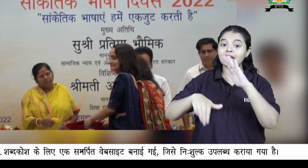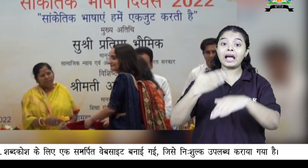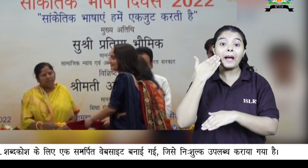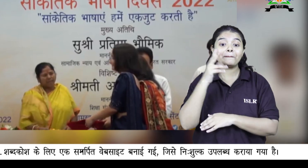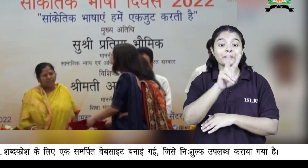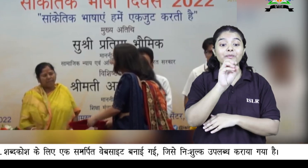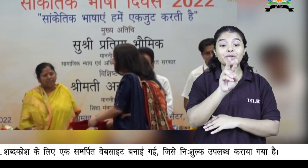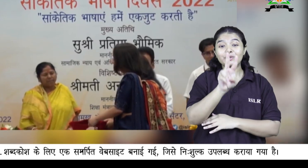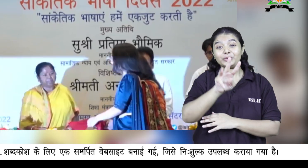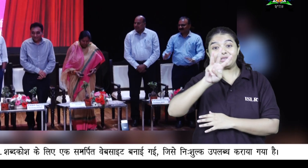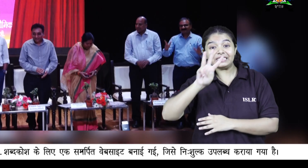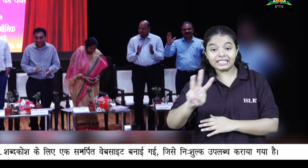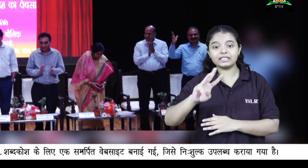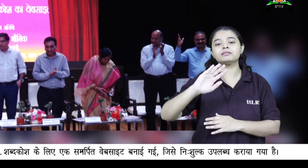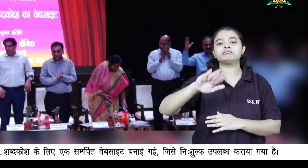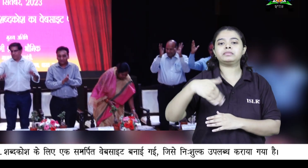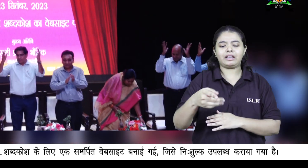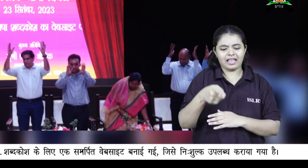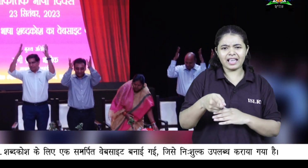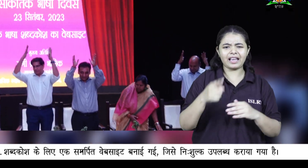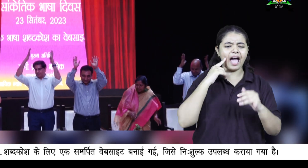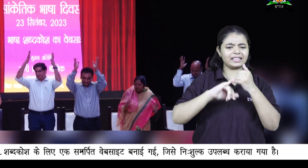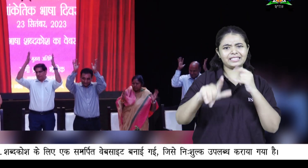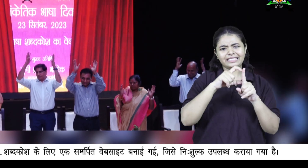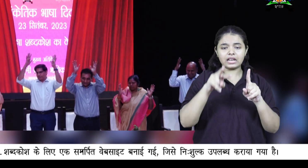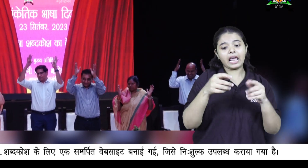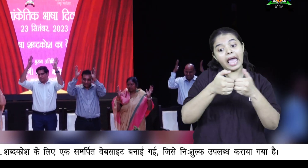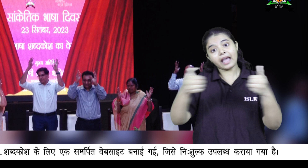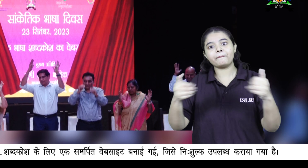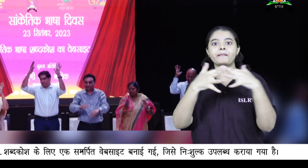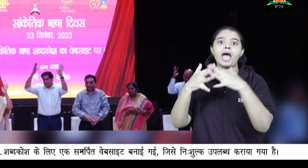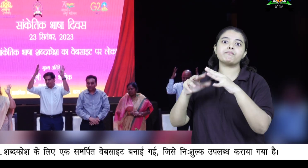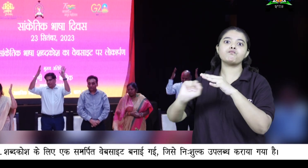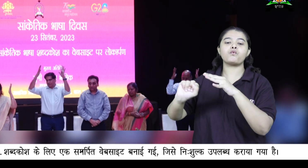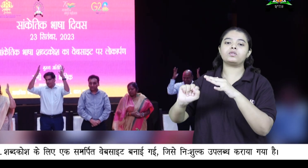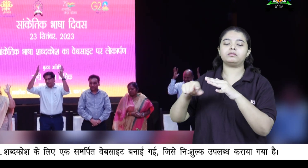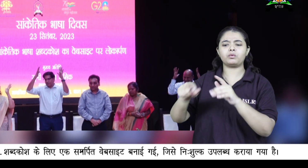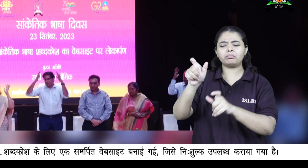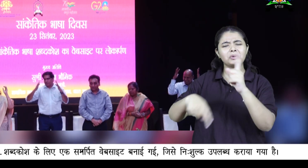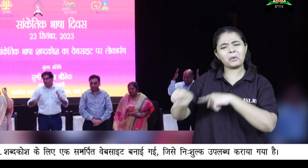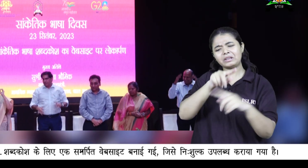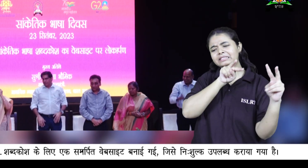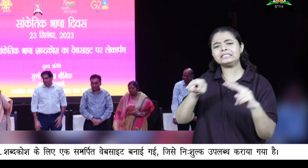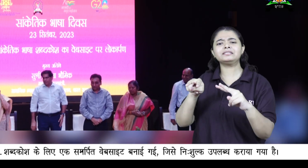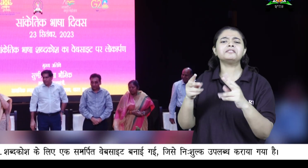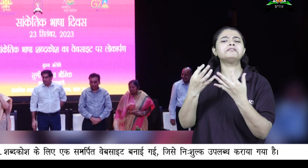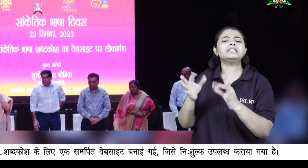2023 में ISL शब्दकोश के लिए एक समर्पित वेबसाइट बनाई गई जिसे ने शुल्क उपलब्द कराया गया है